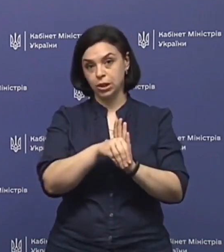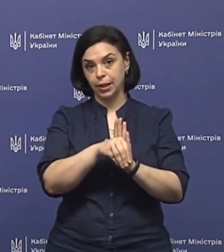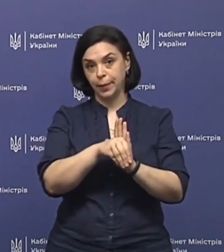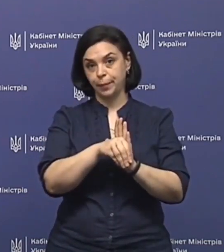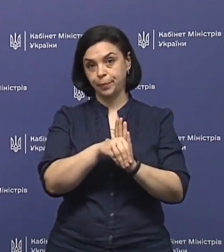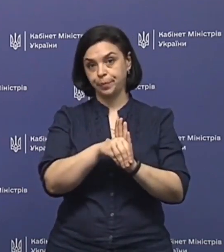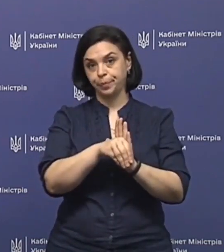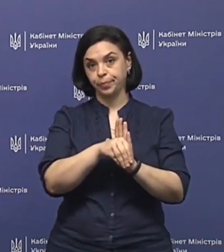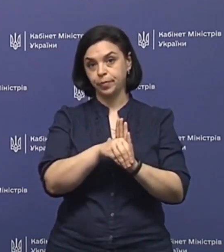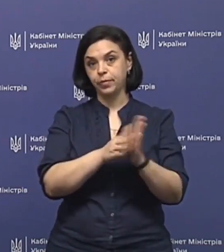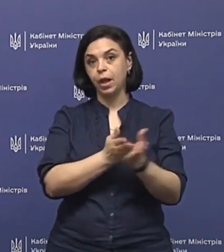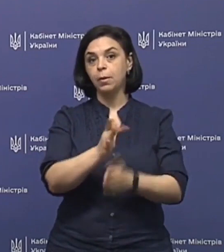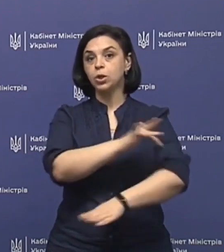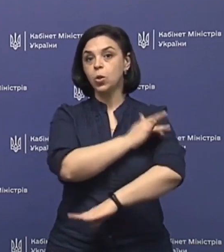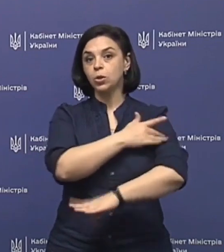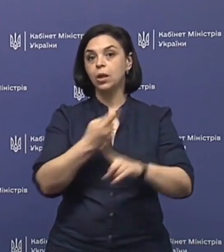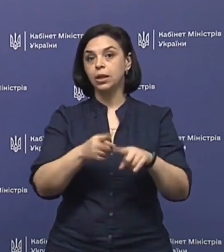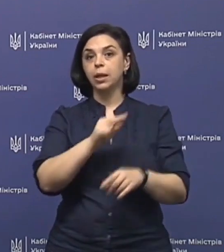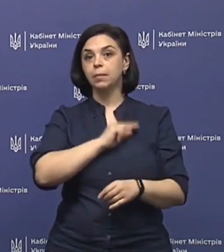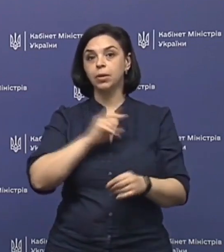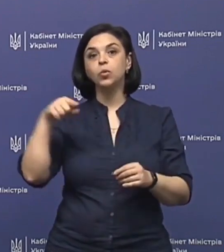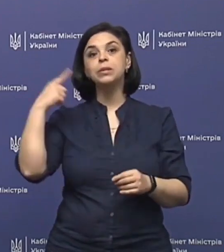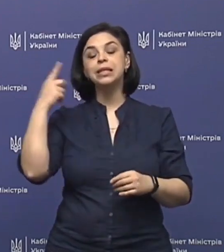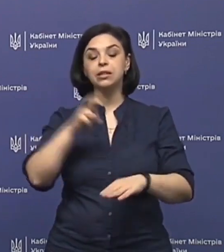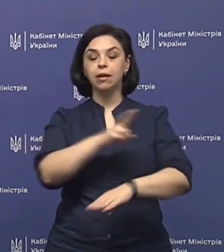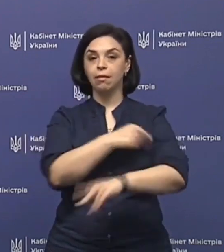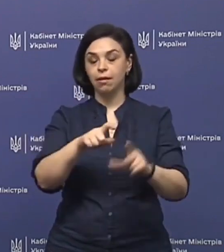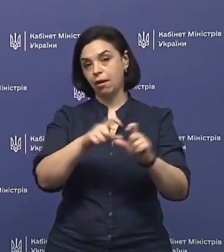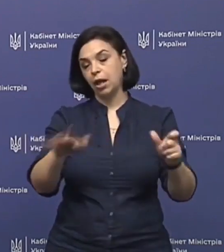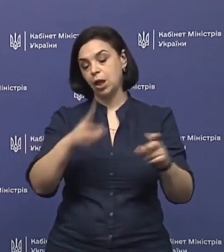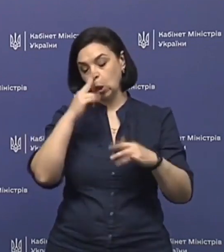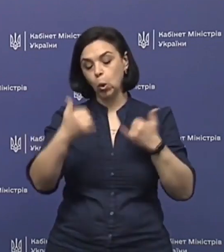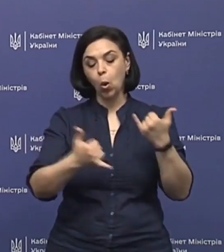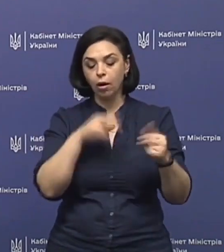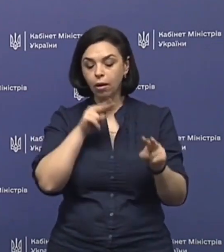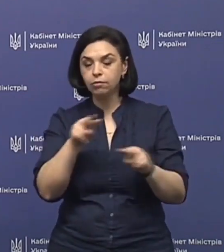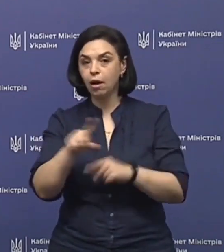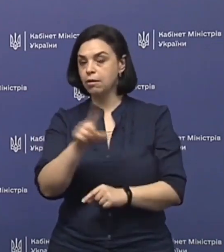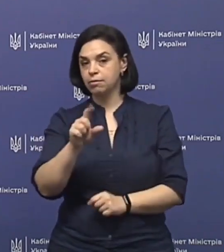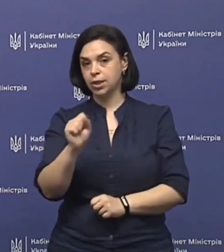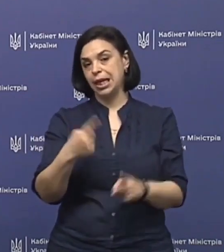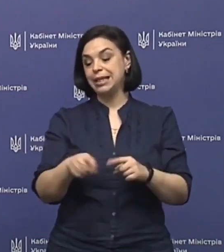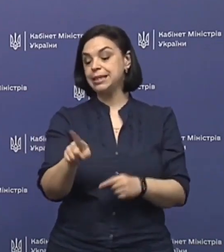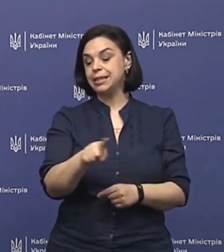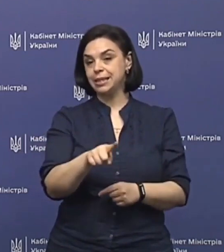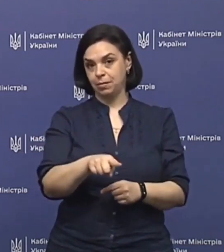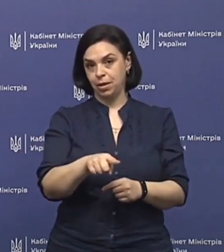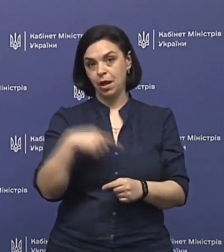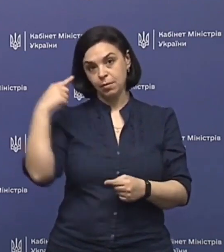персоналів, які працюють в психіатричних лікарнях і доглядають за цими